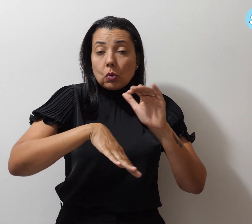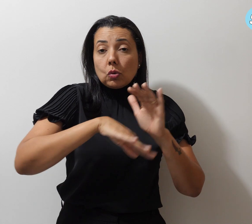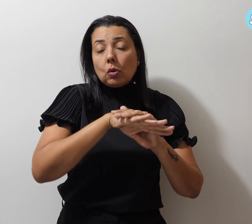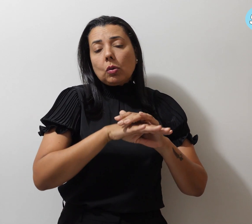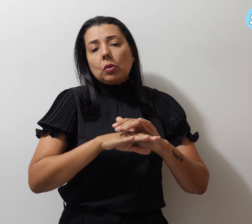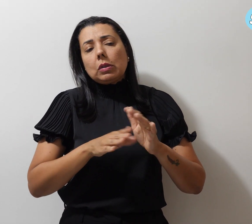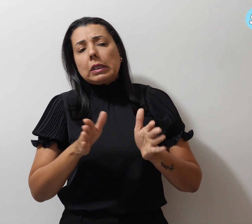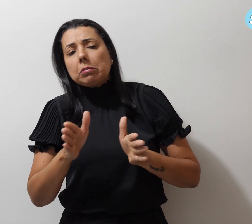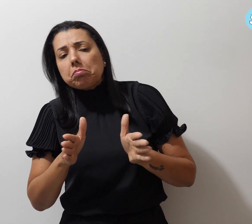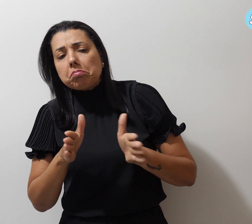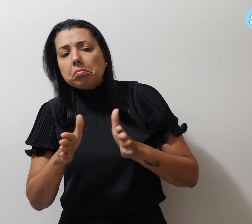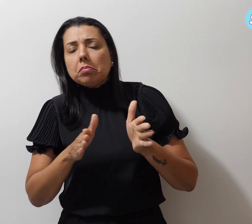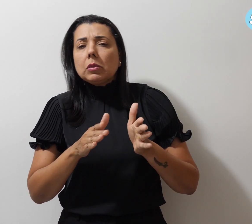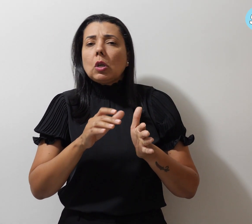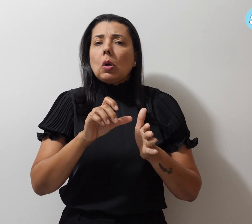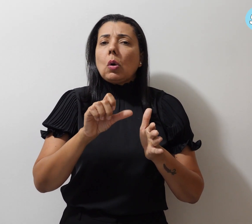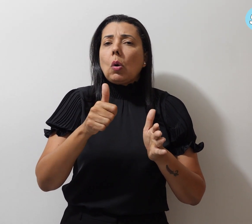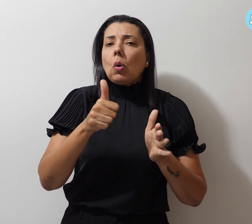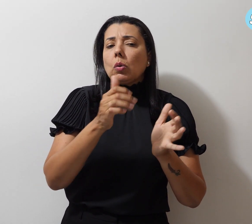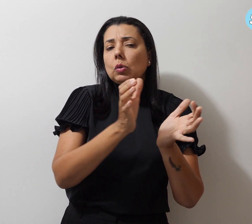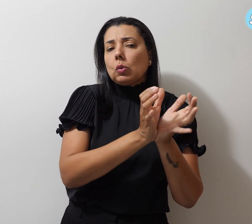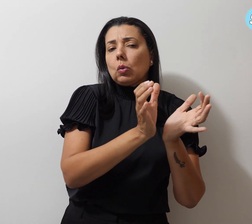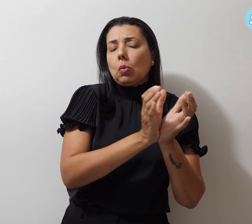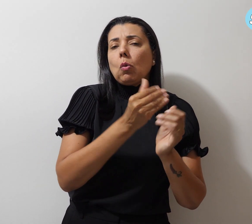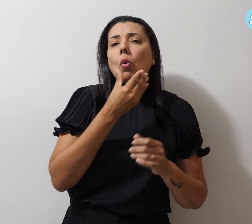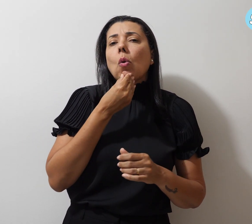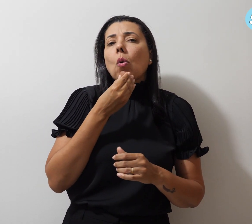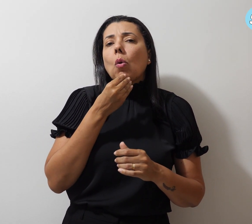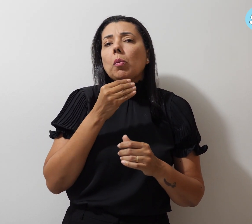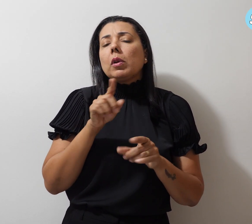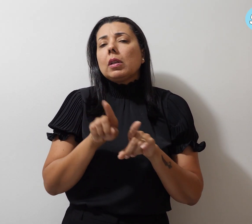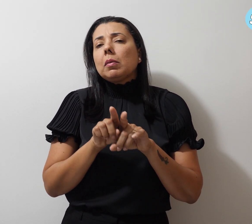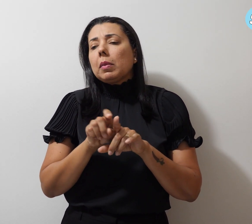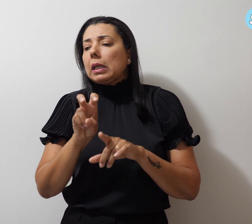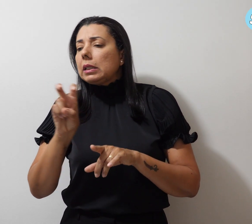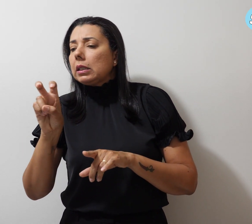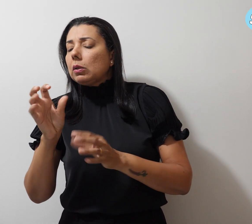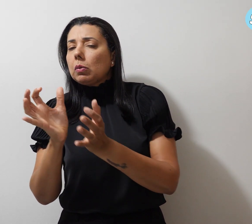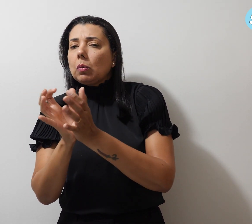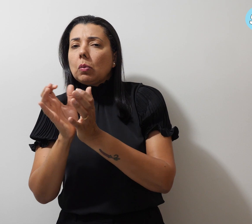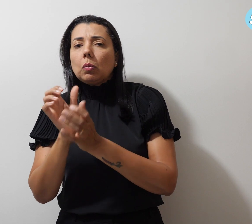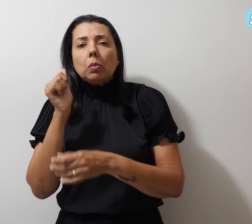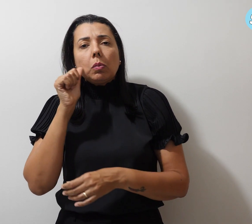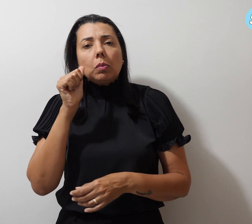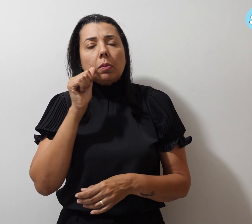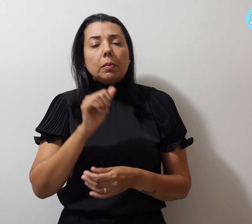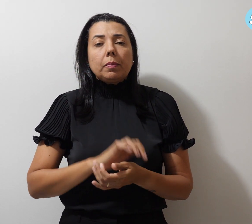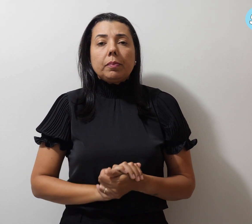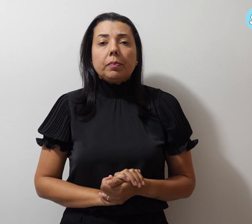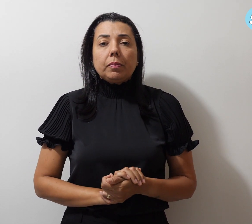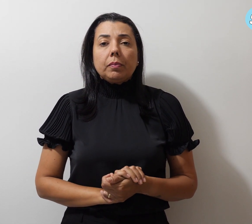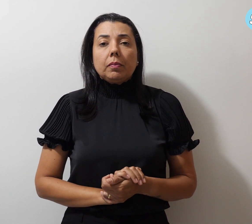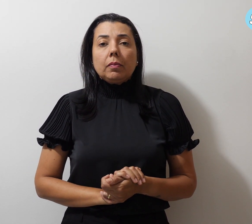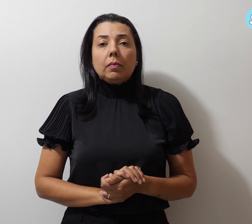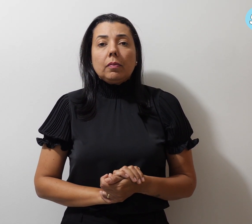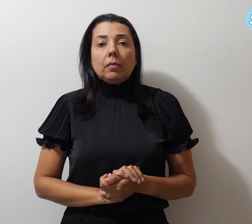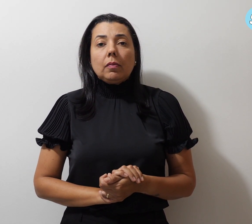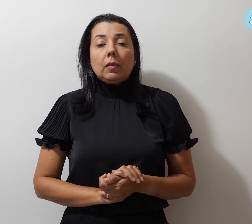os 11 times masculinos e 5 times femininos. A artilharia